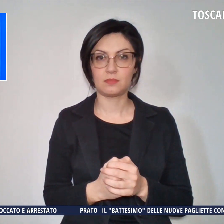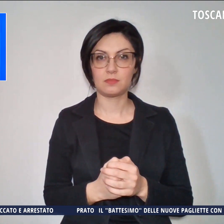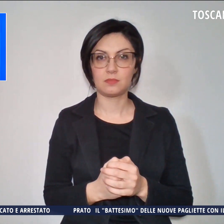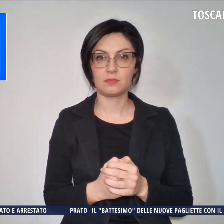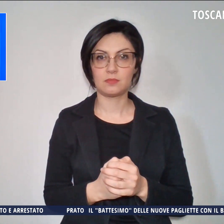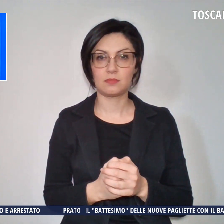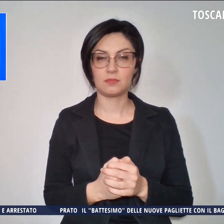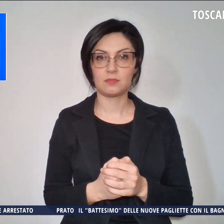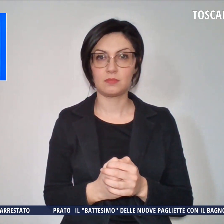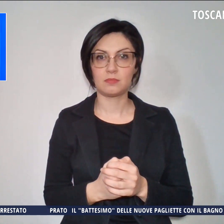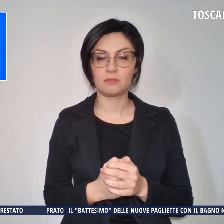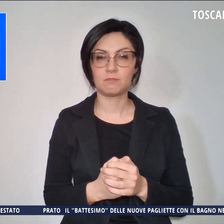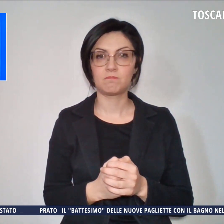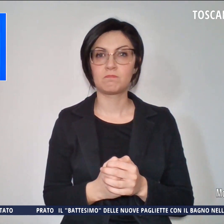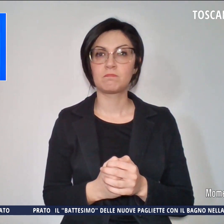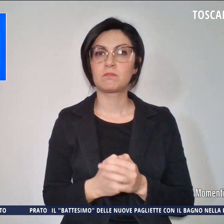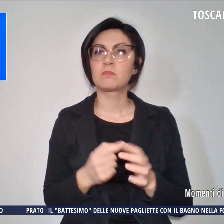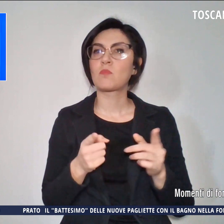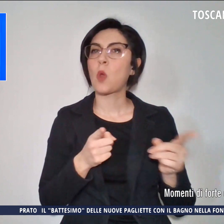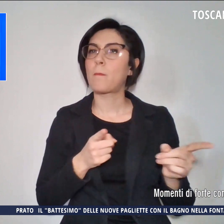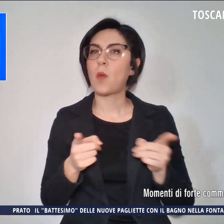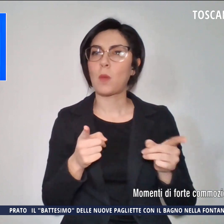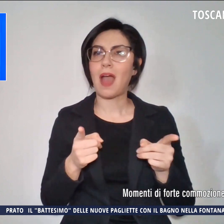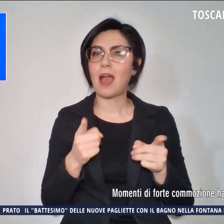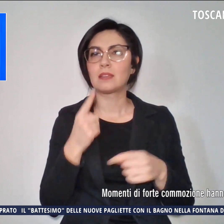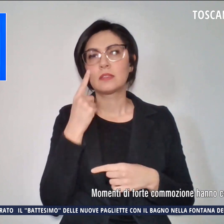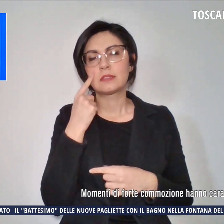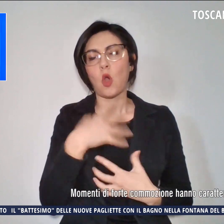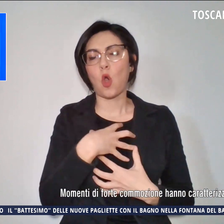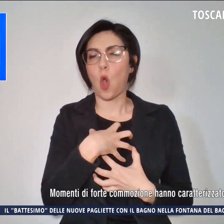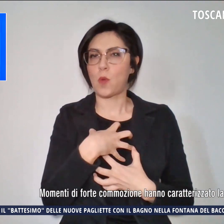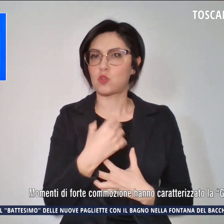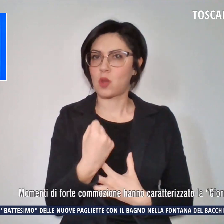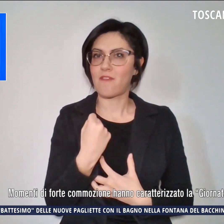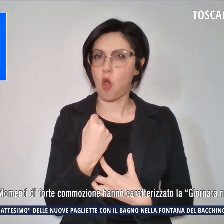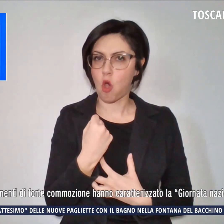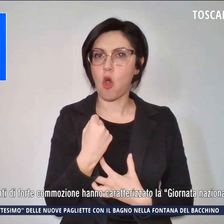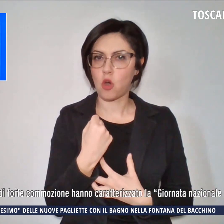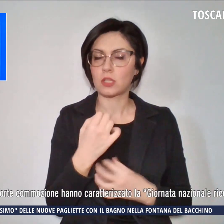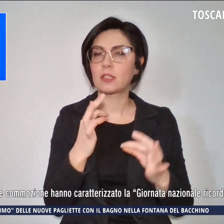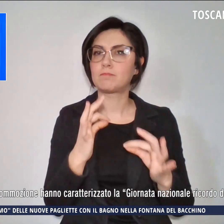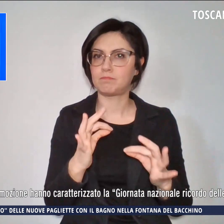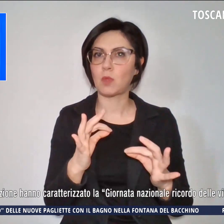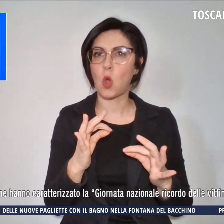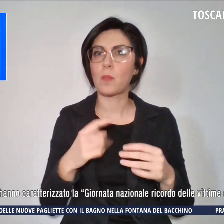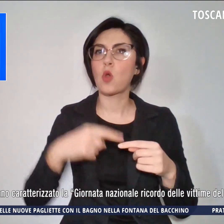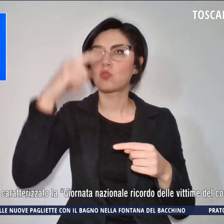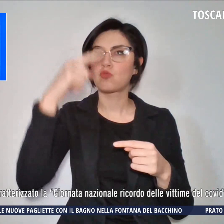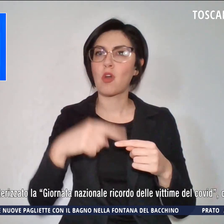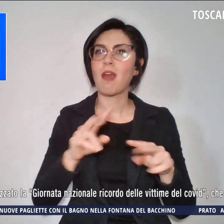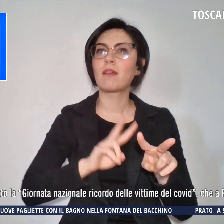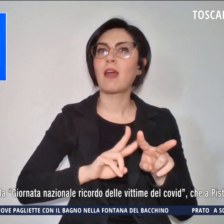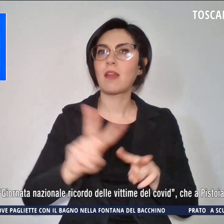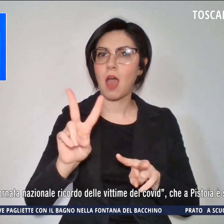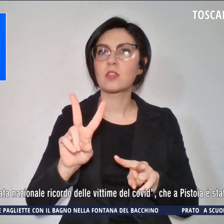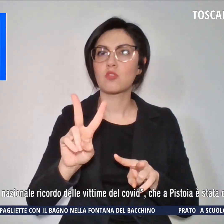Momenti di forte commozione hanno caratterizzato la giornata nazionale di